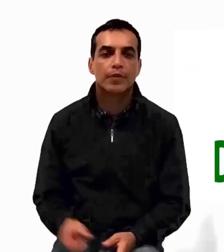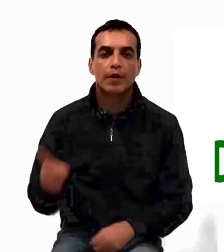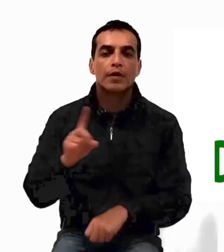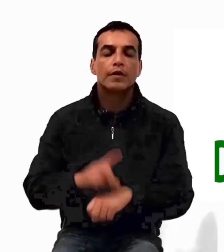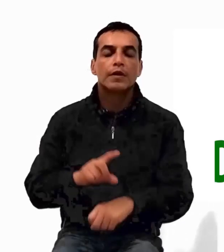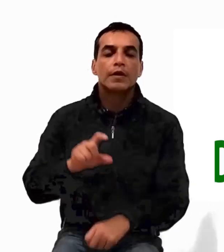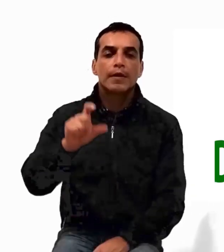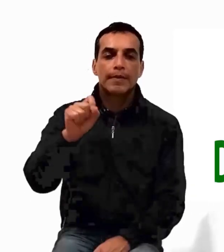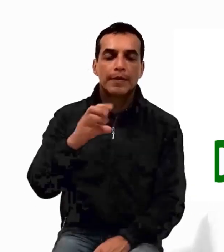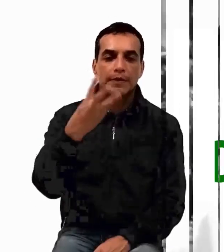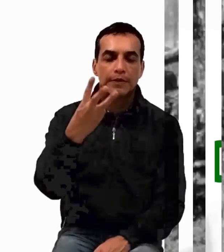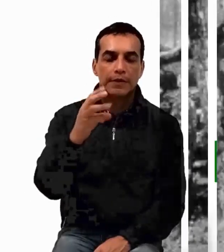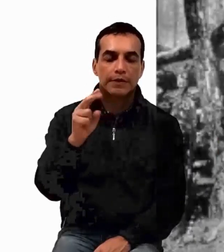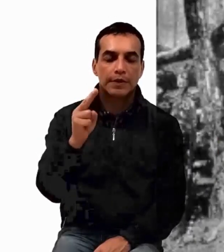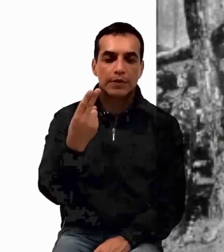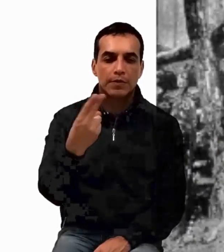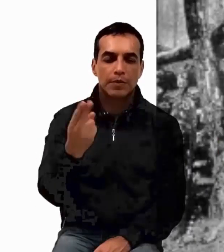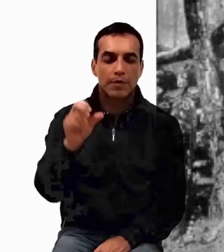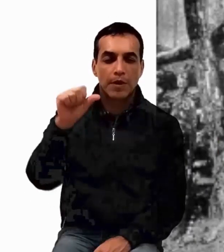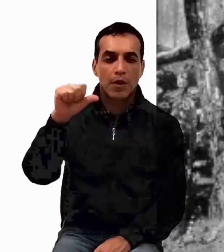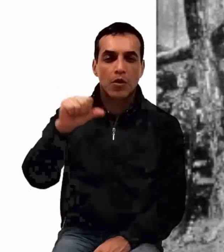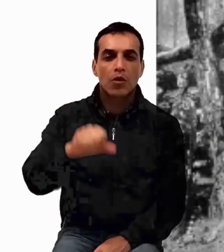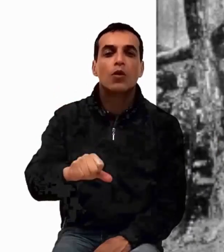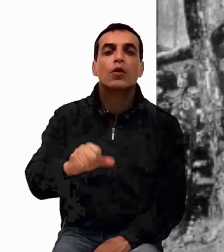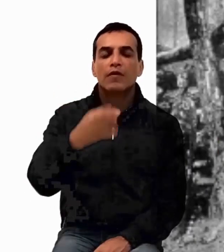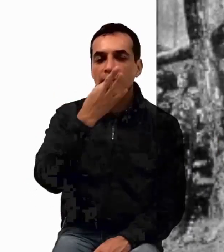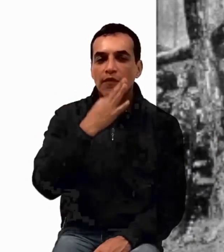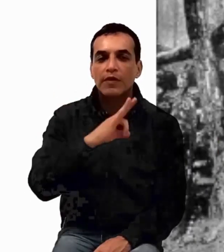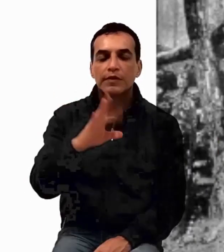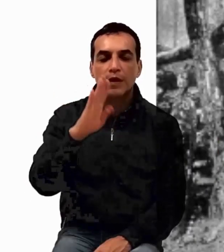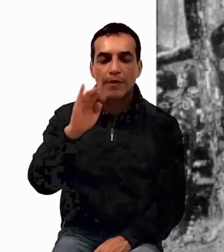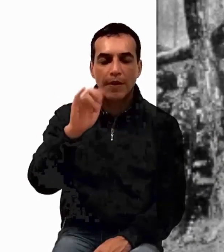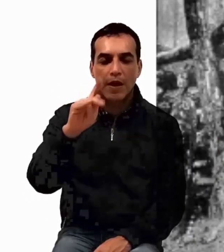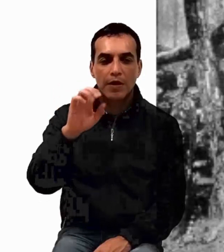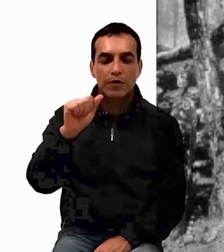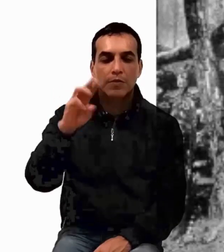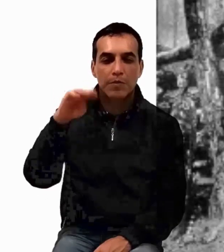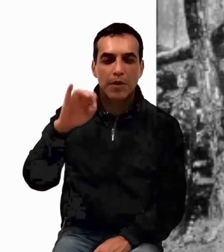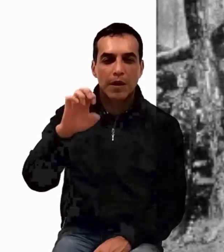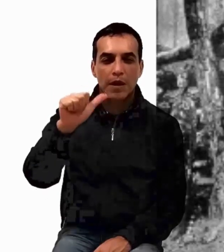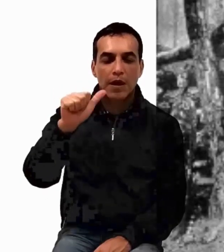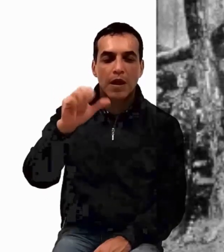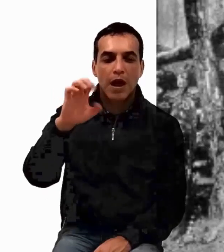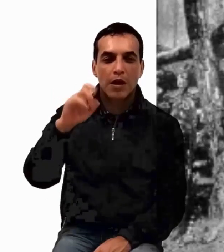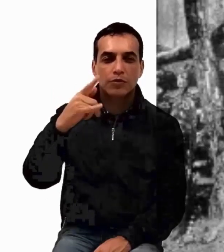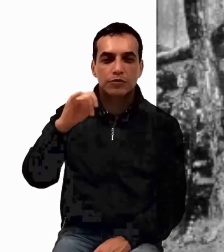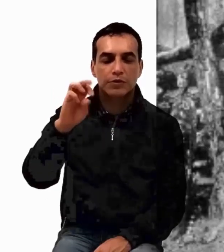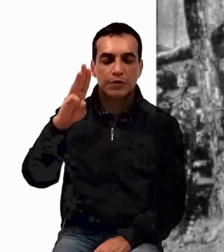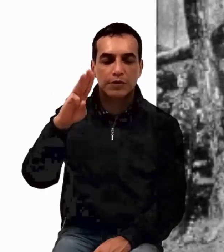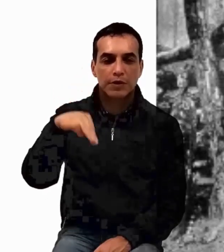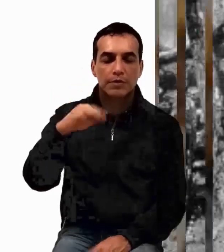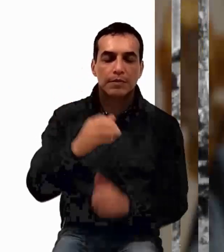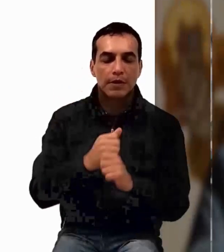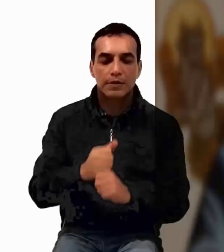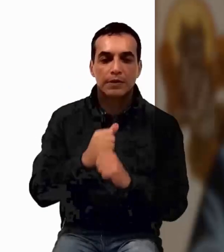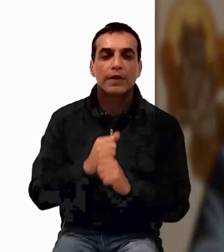23 de noviembre, hoy celebramos al Beato Miguel Agustín Pro, mártir. Evangelio de